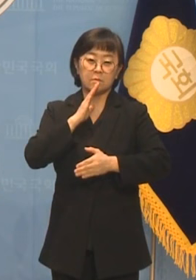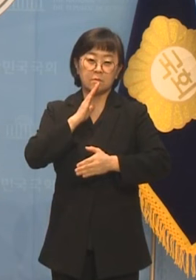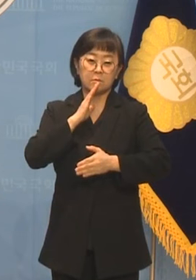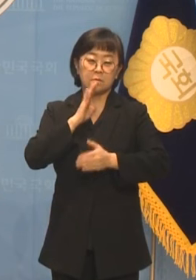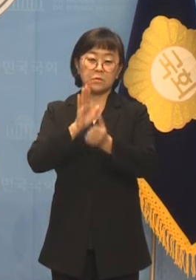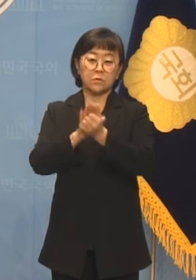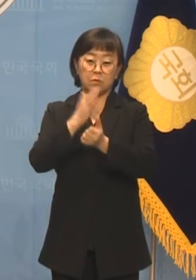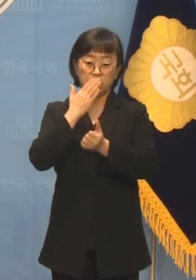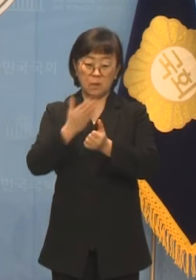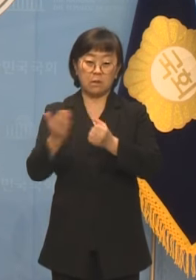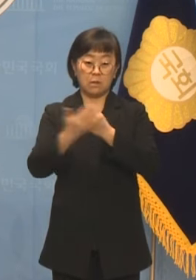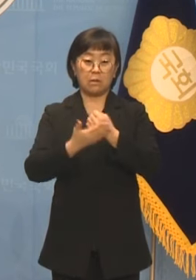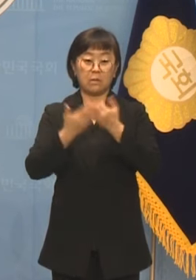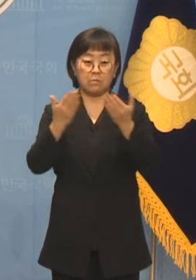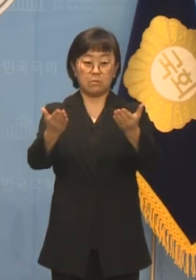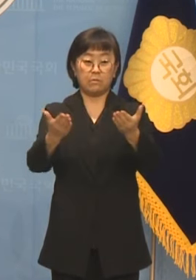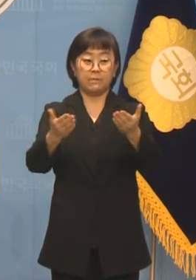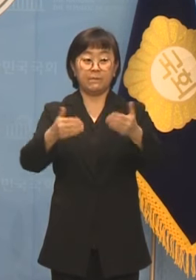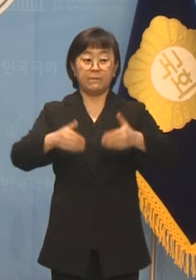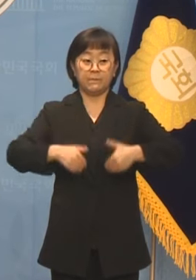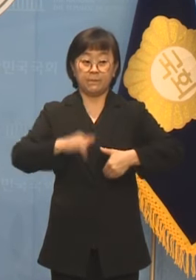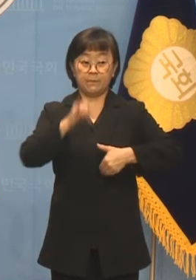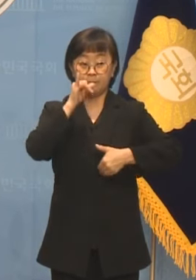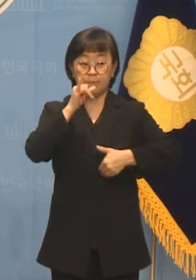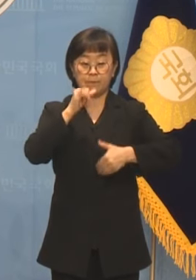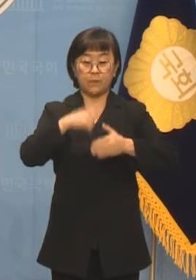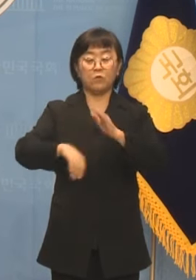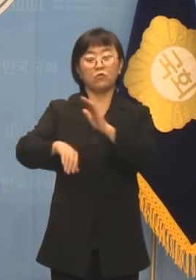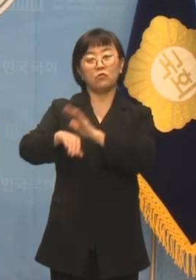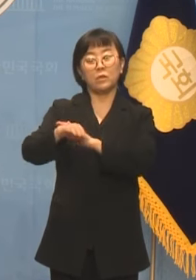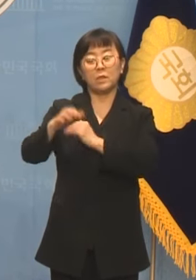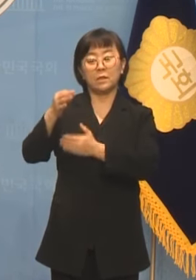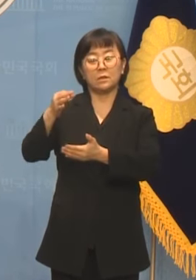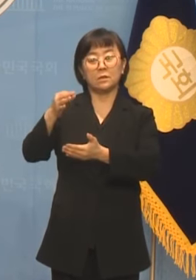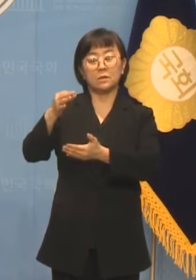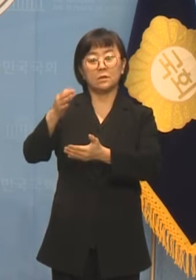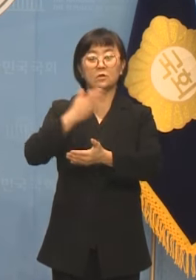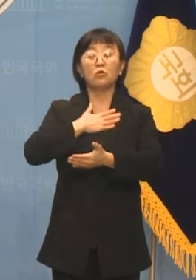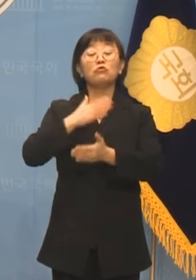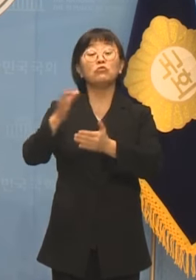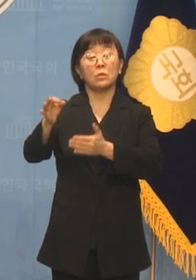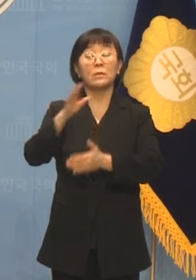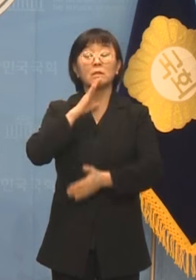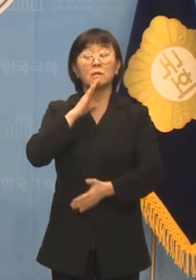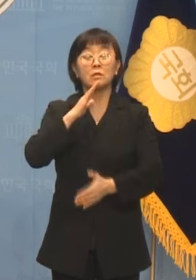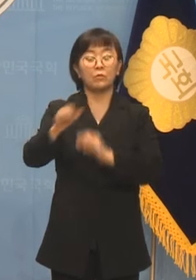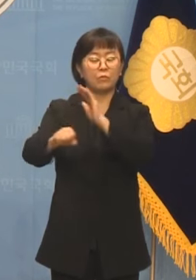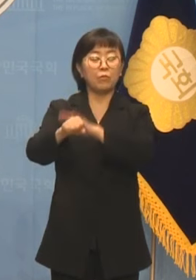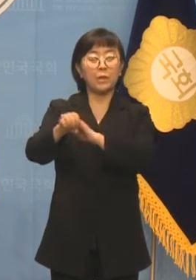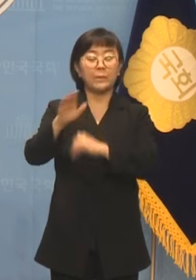도움이 되는 혜택을 보장해야 한다는 것이 우파의 가치라면 저는 우파가 맞습니다